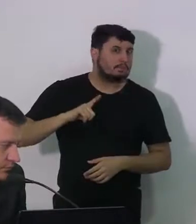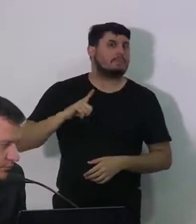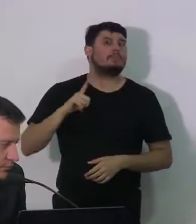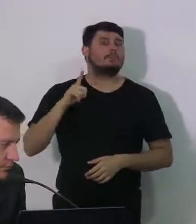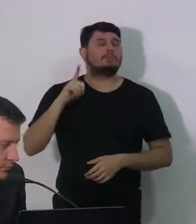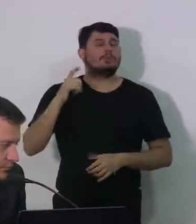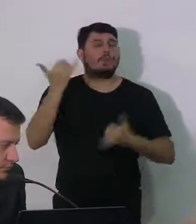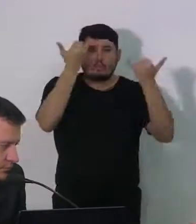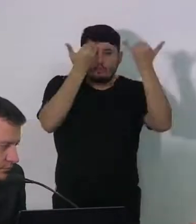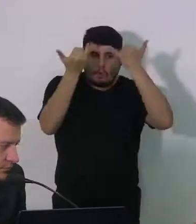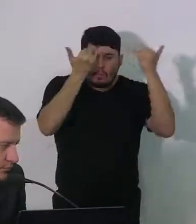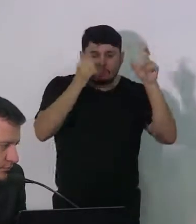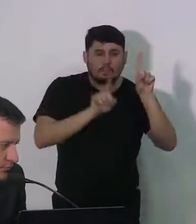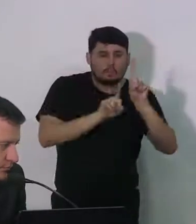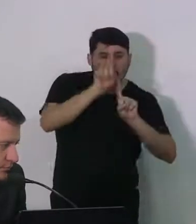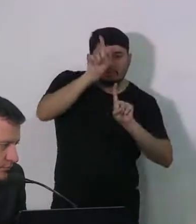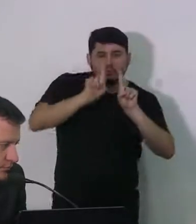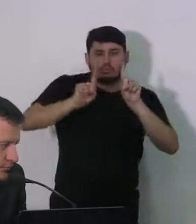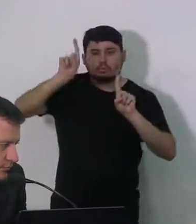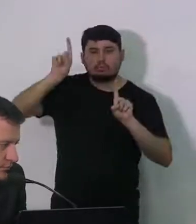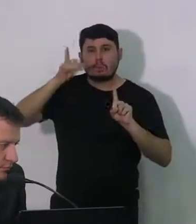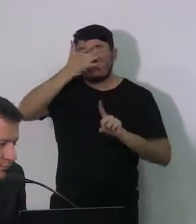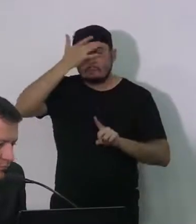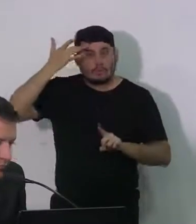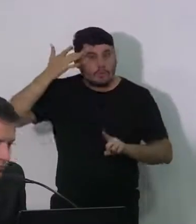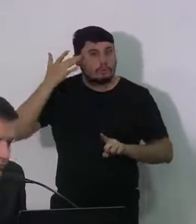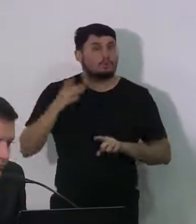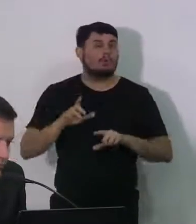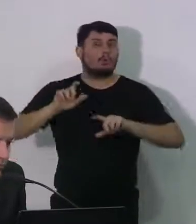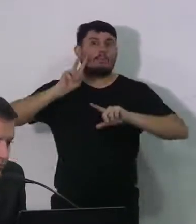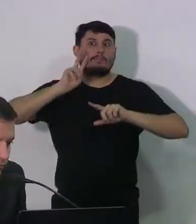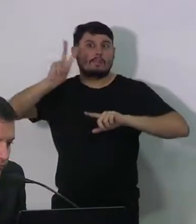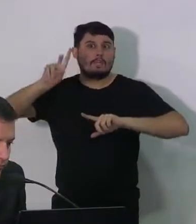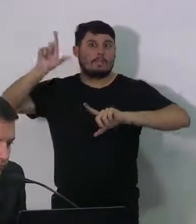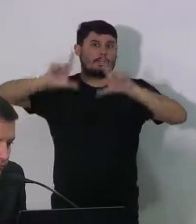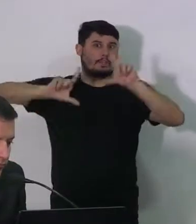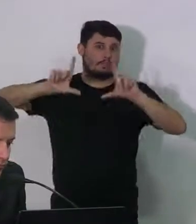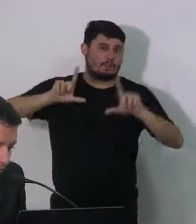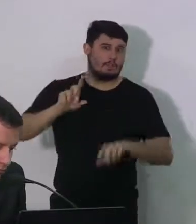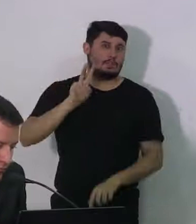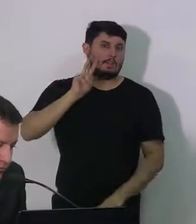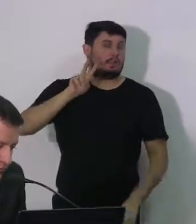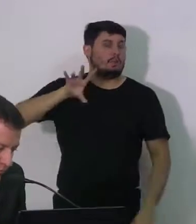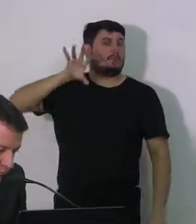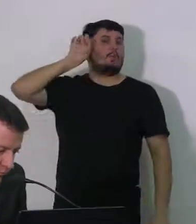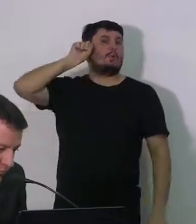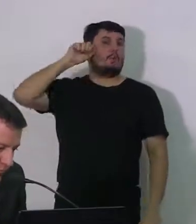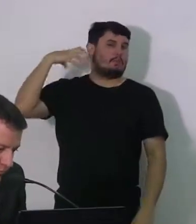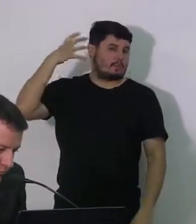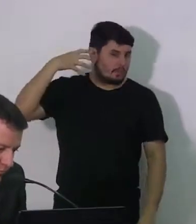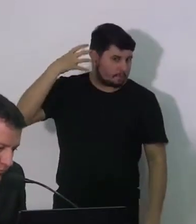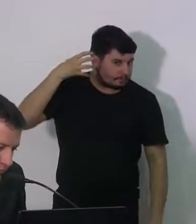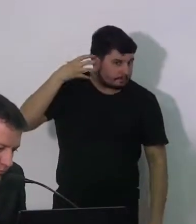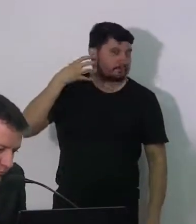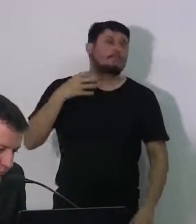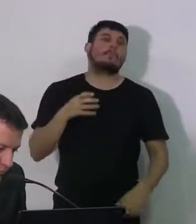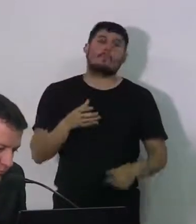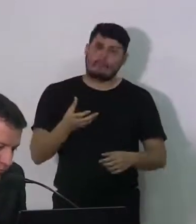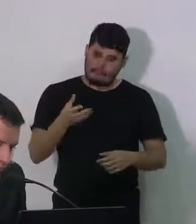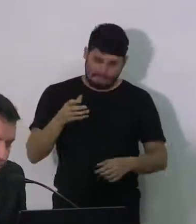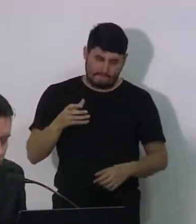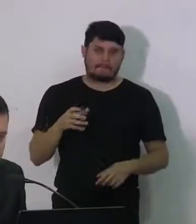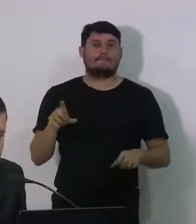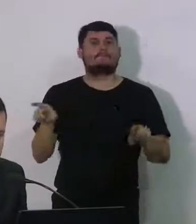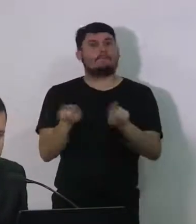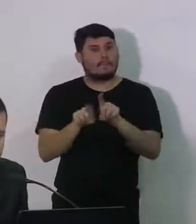televisão. Esse número aumentou. Claro, as pessoas estão mais em casa e poder utilizar os meios de comunicação, também da internet, quem tem páginas de